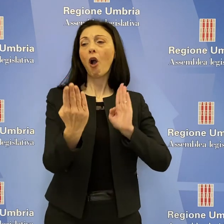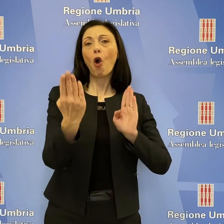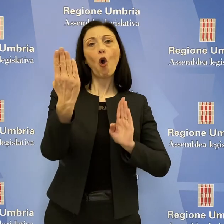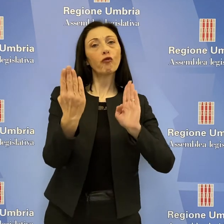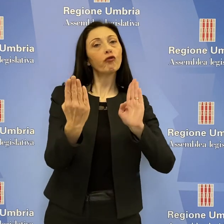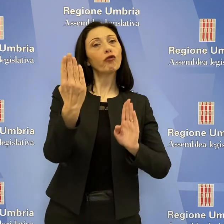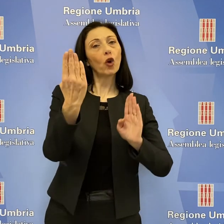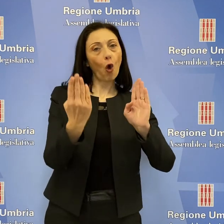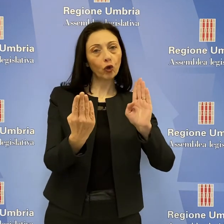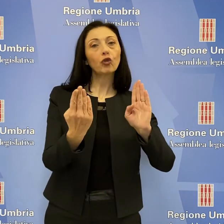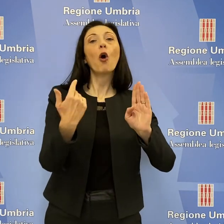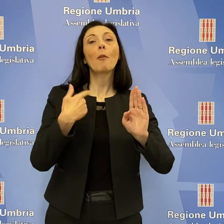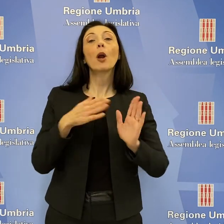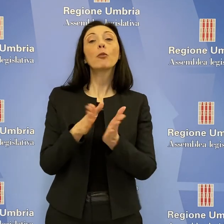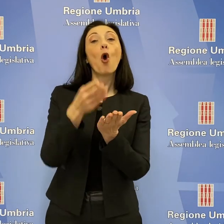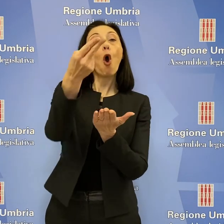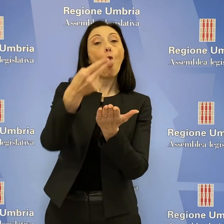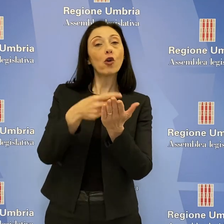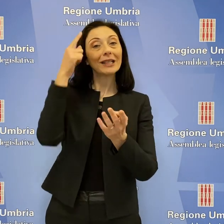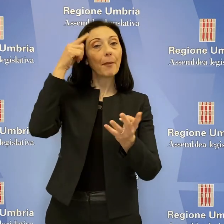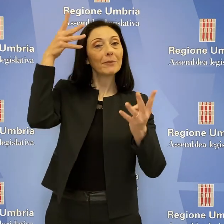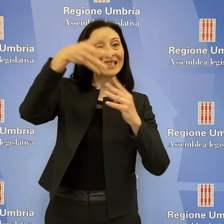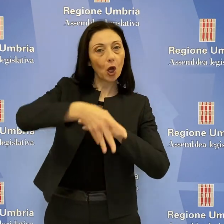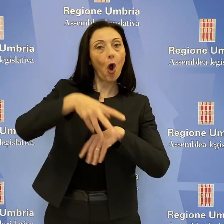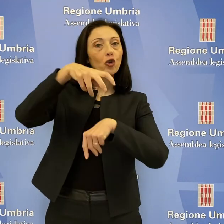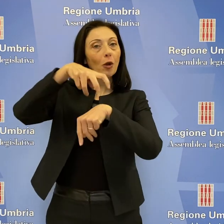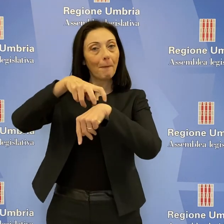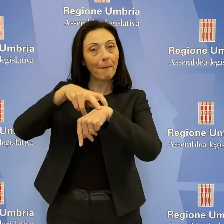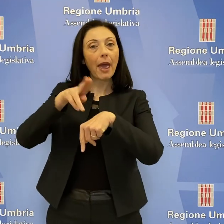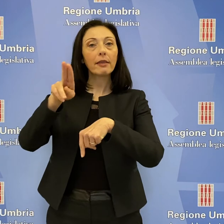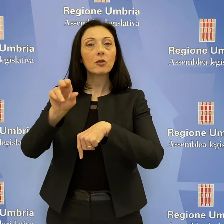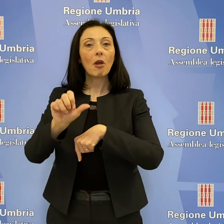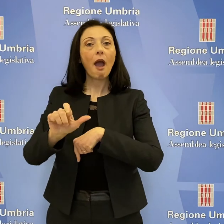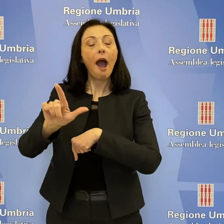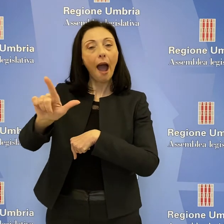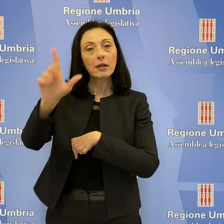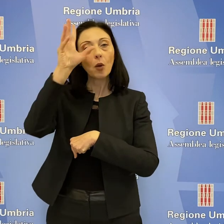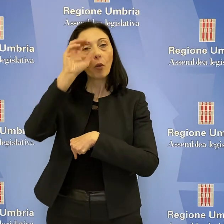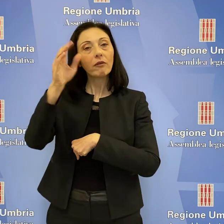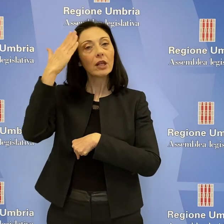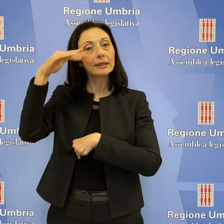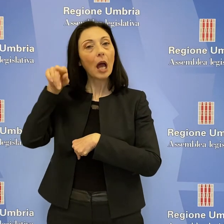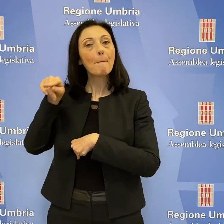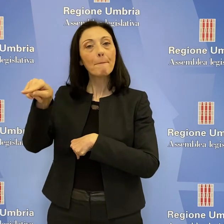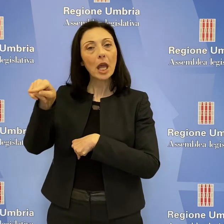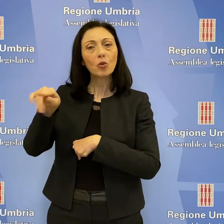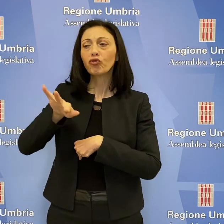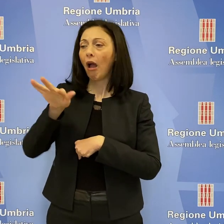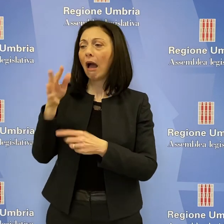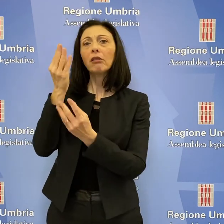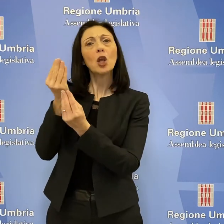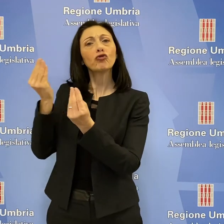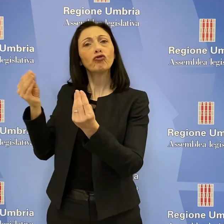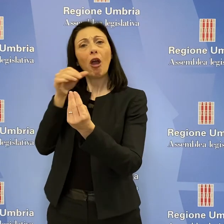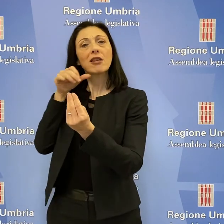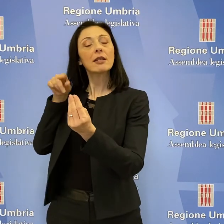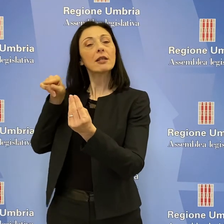confronto coinvolgendo l'Ordine degli Psicologi, l'Ordine dei Medici, le ASL, l'Università di Perugia e altri soggetti ritenuti utili